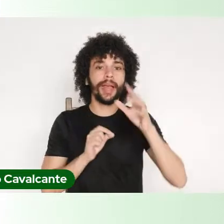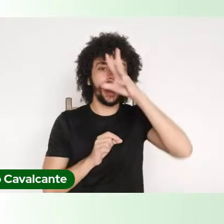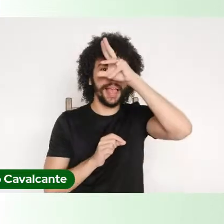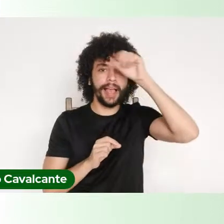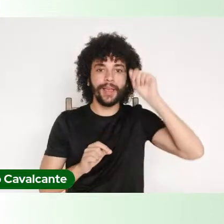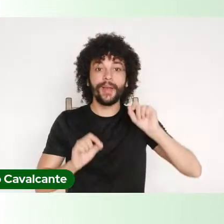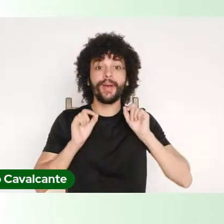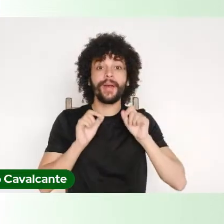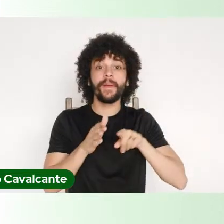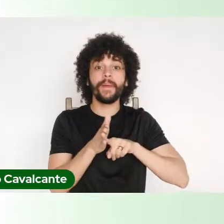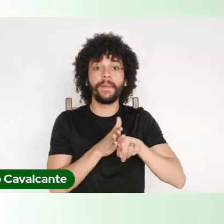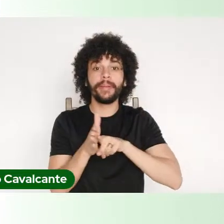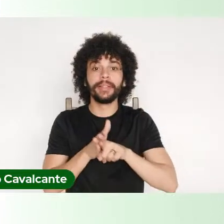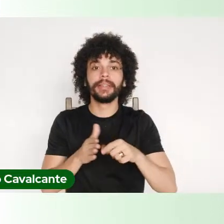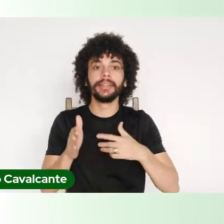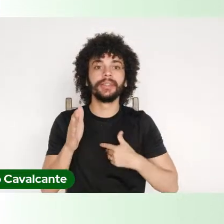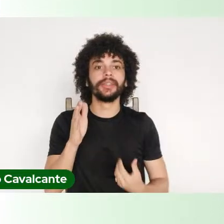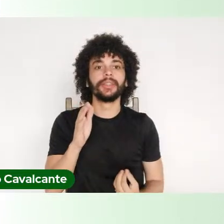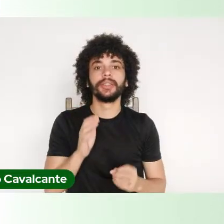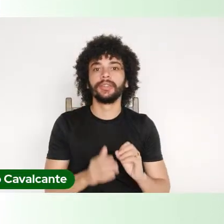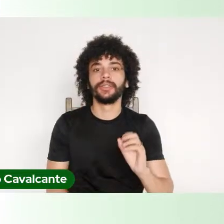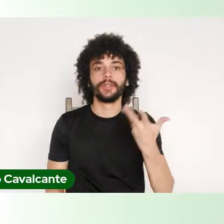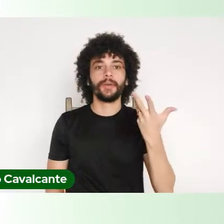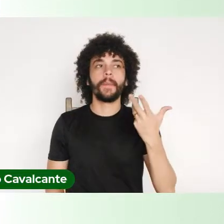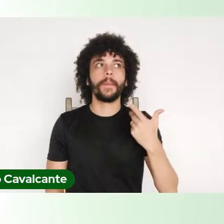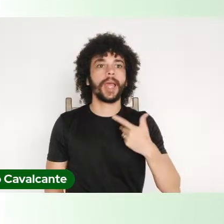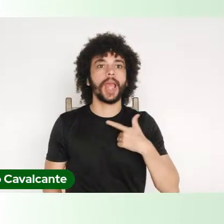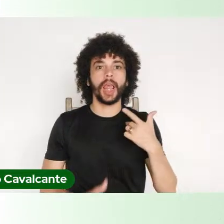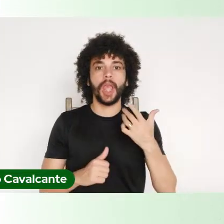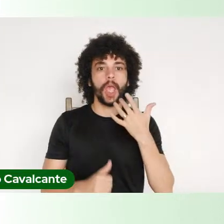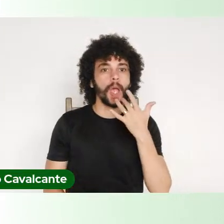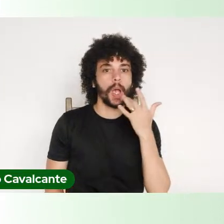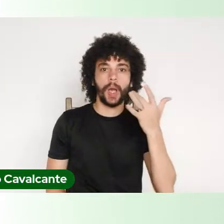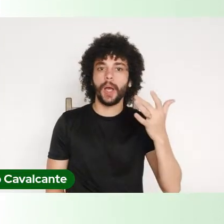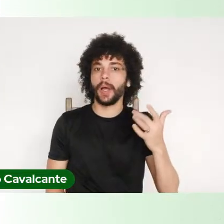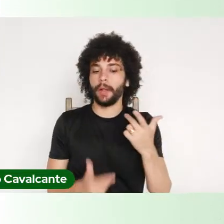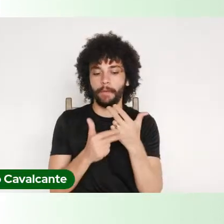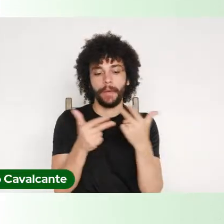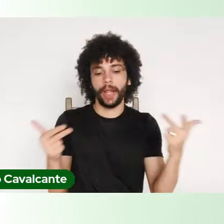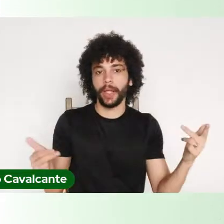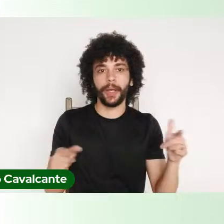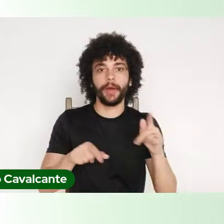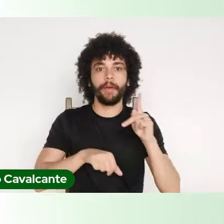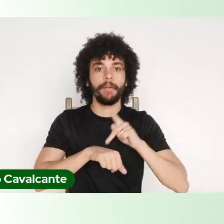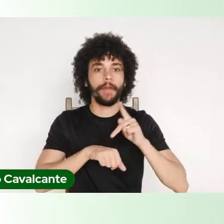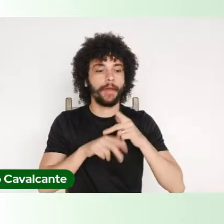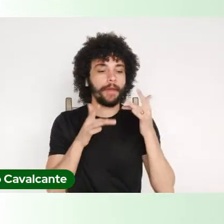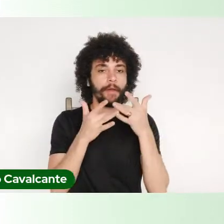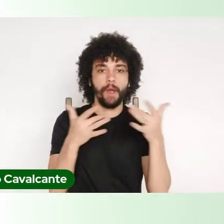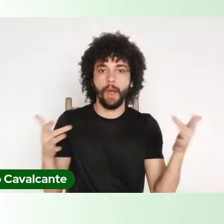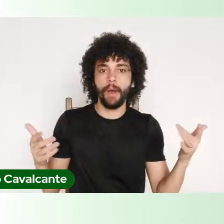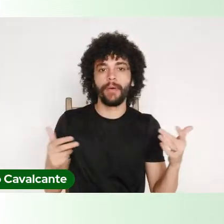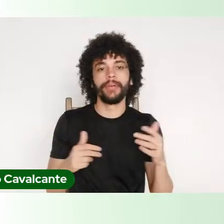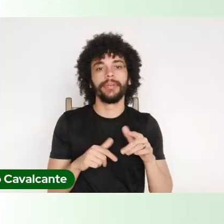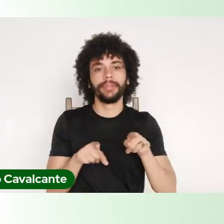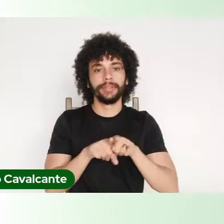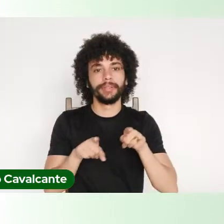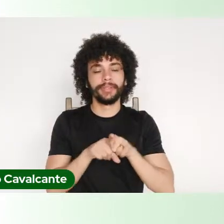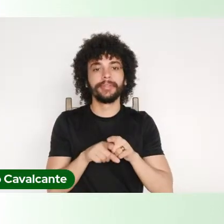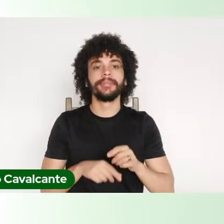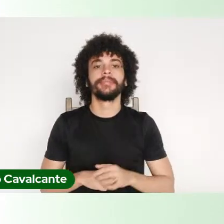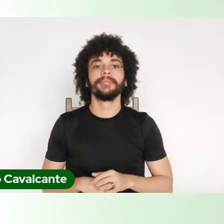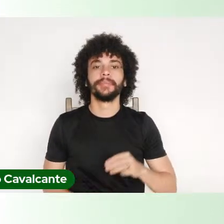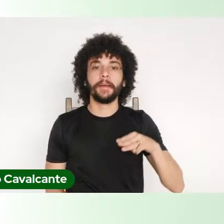uma pesquisa que descobrisse o minério, que descobrisse o ferro que nós vemos hoje, o manganês,